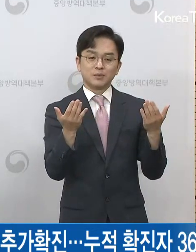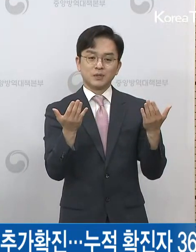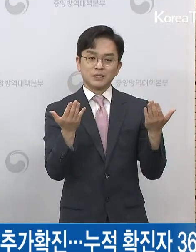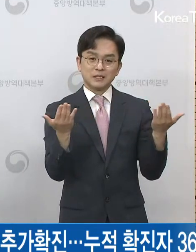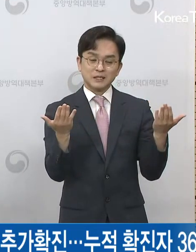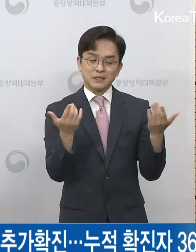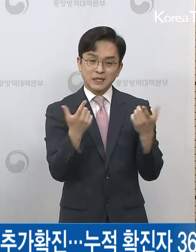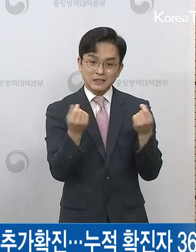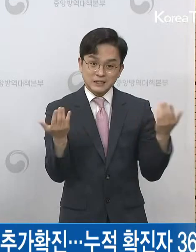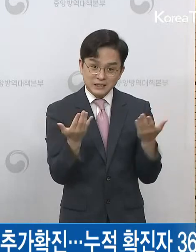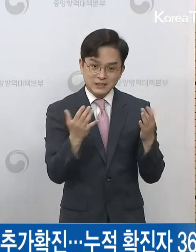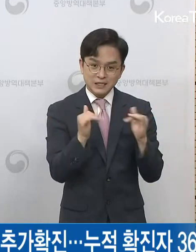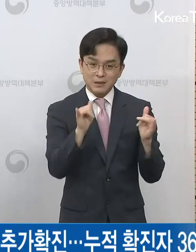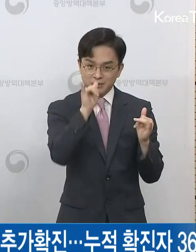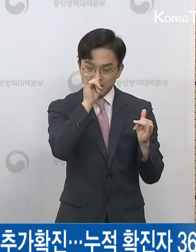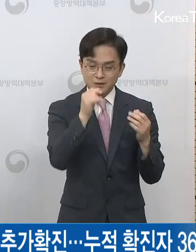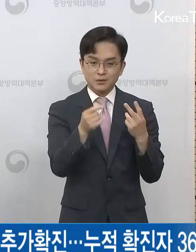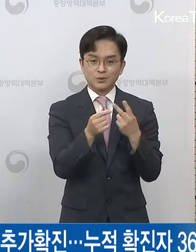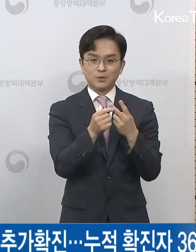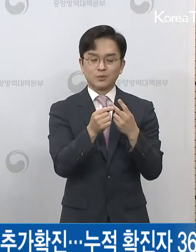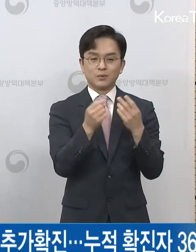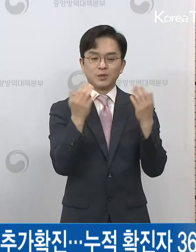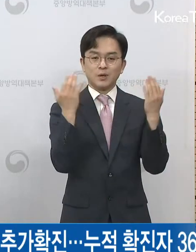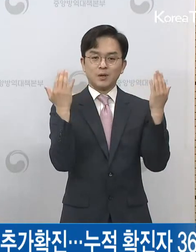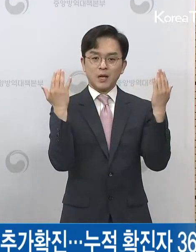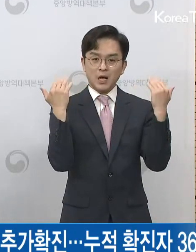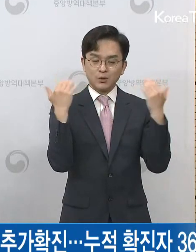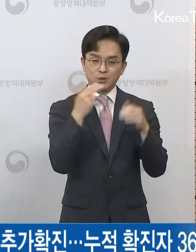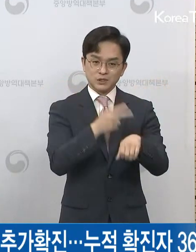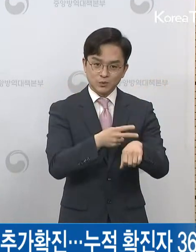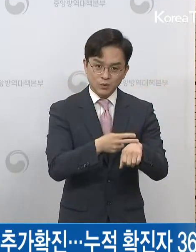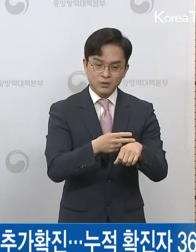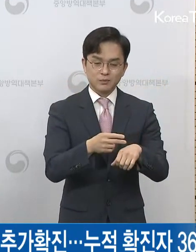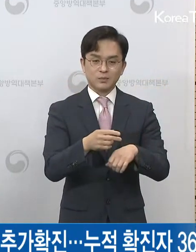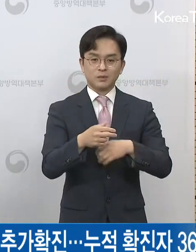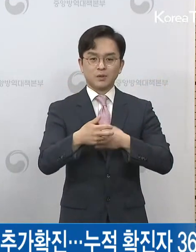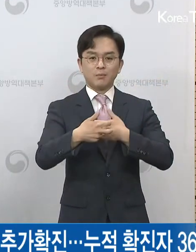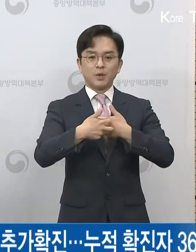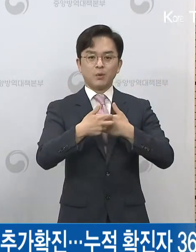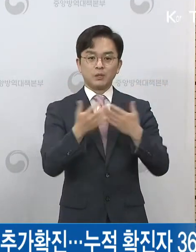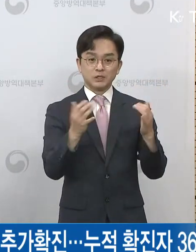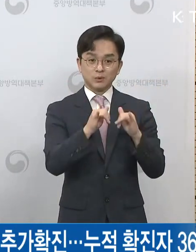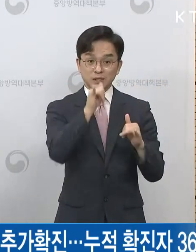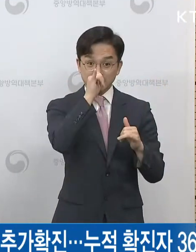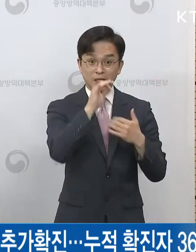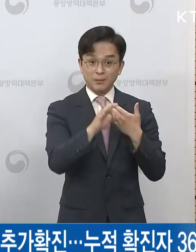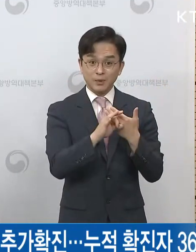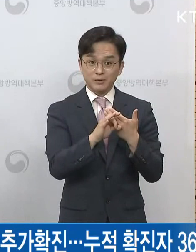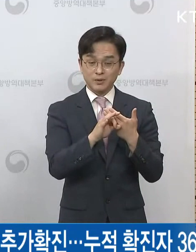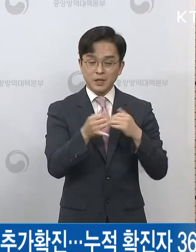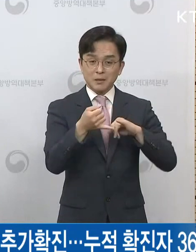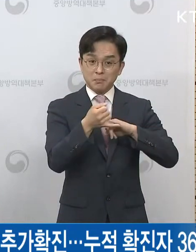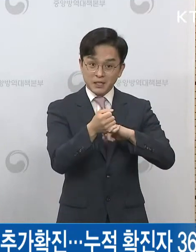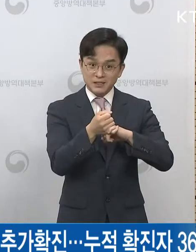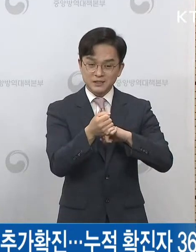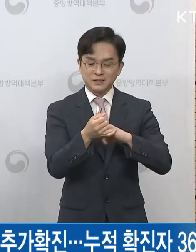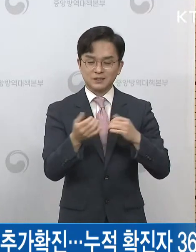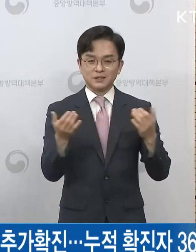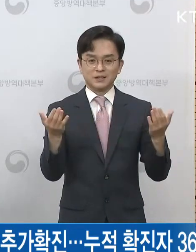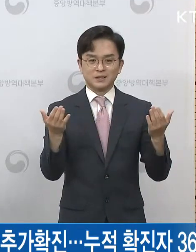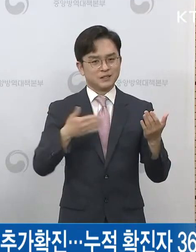가족 중에 의료기관, 사회복지시설 종사자가 있는 경우는 근무 제한을 해주실 것을 요청하였습니다.